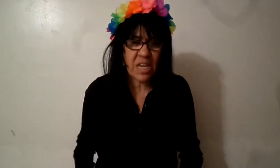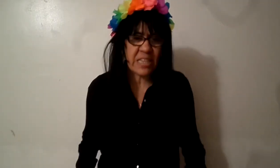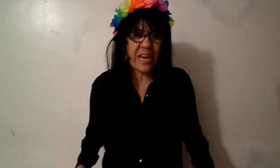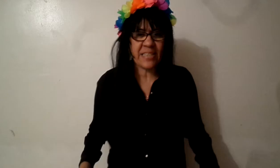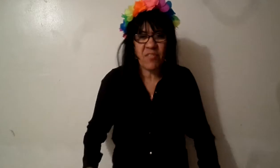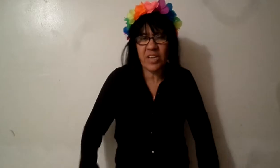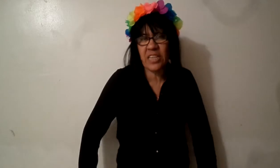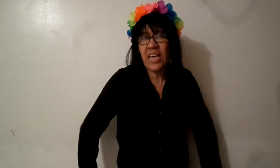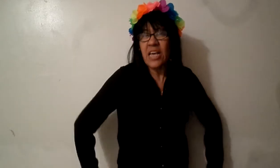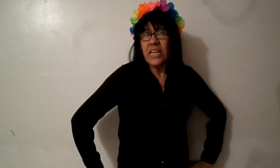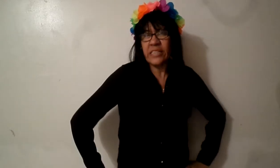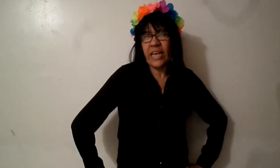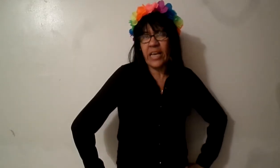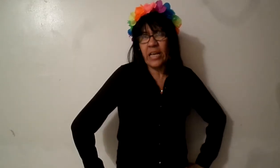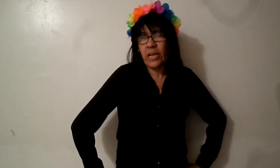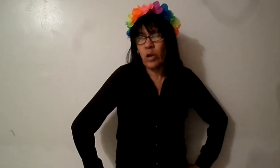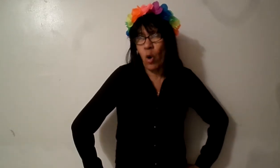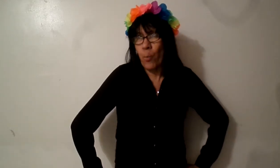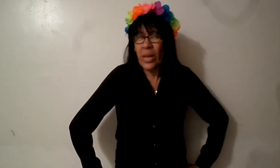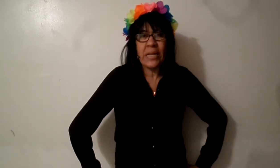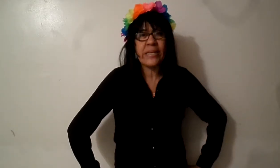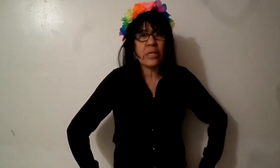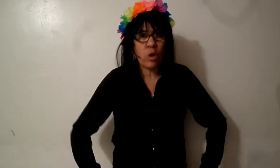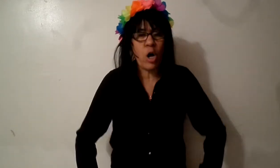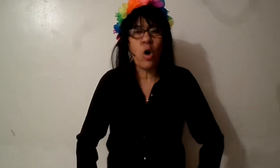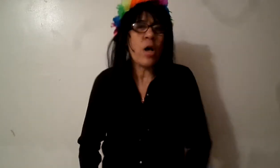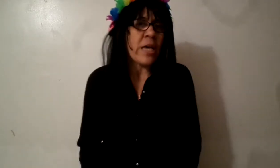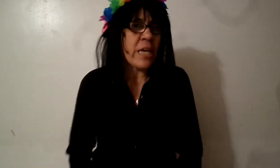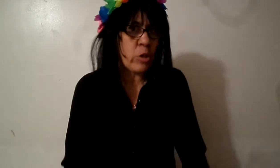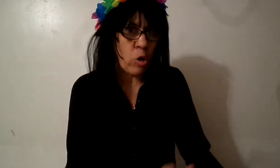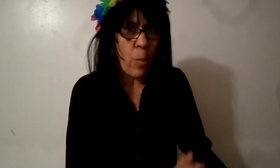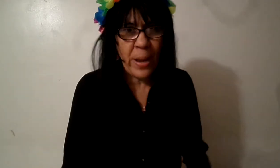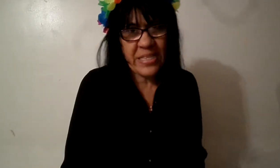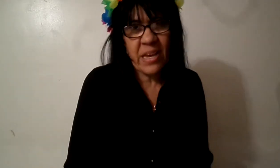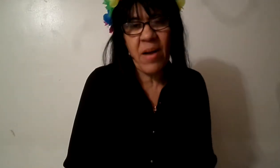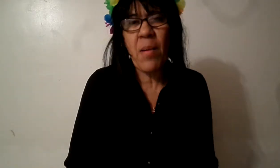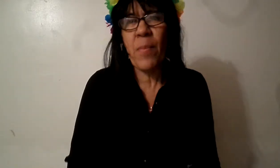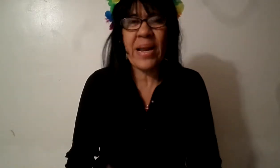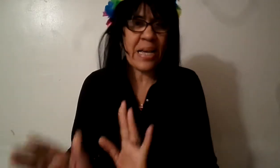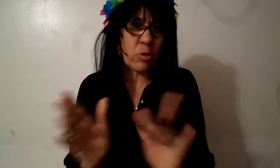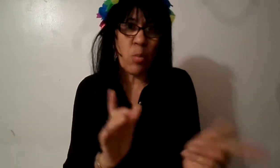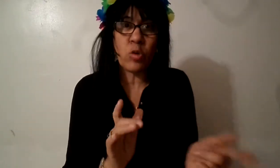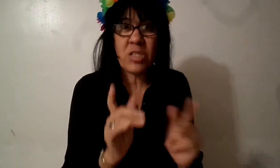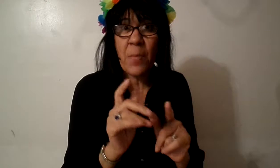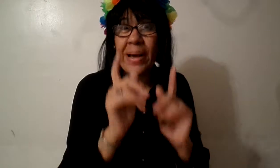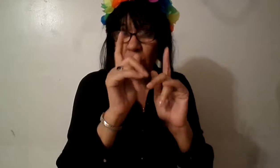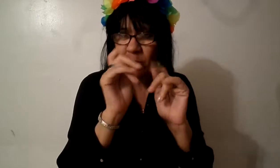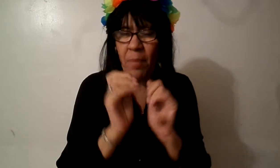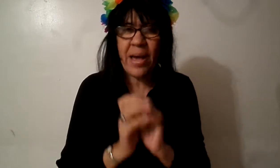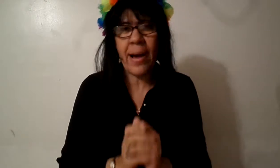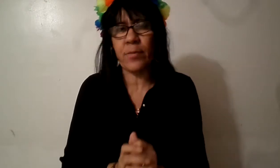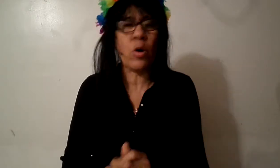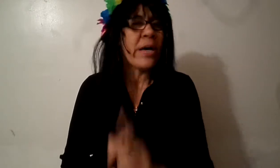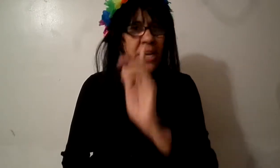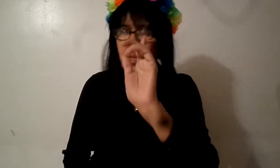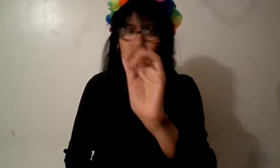retratan frente de los buildings y todo, y todos los países que van para que todo el mundo sepa que tú estás viajando, eso no es